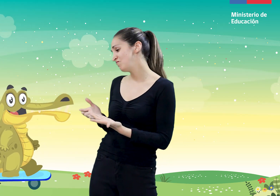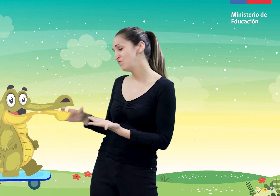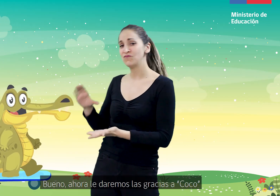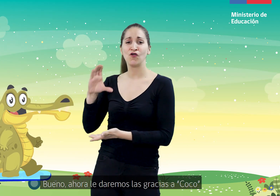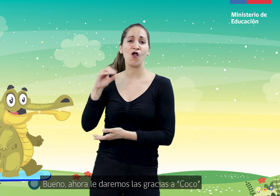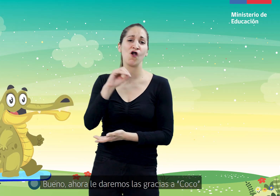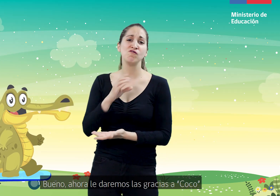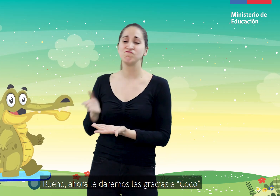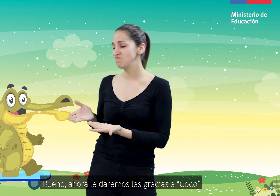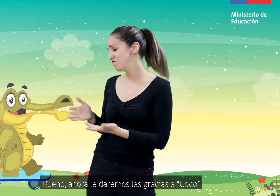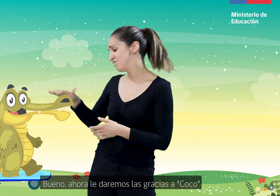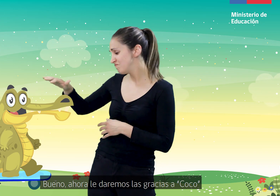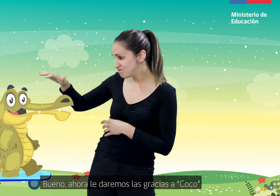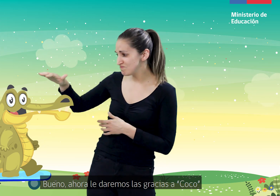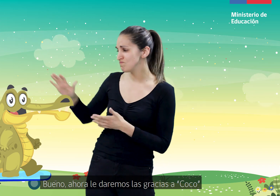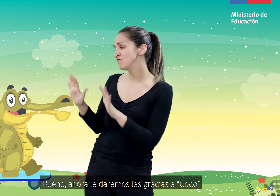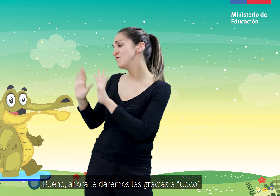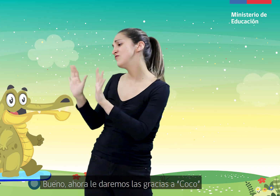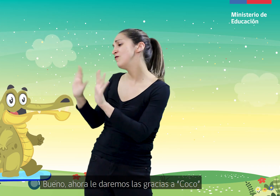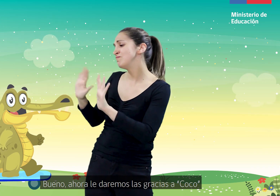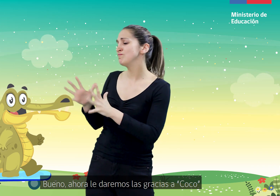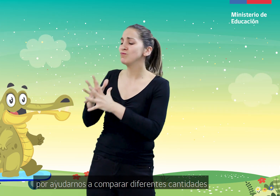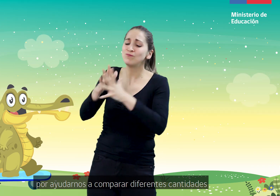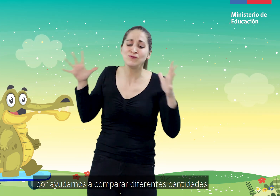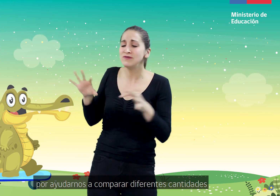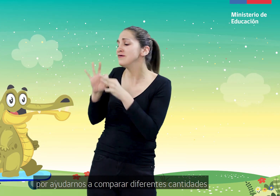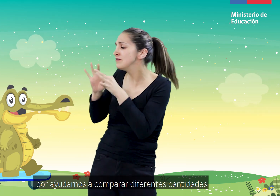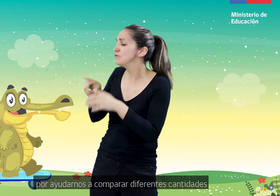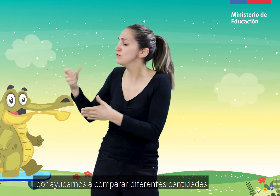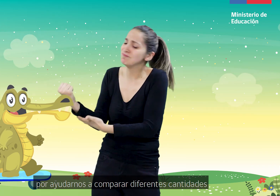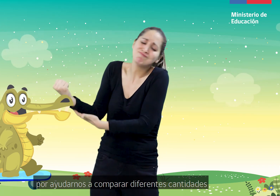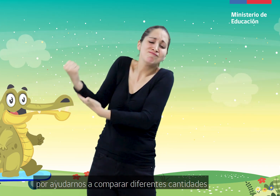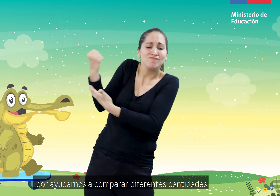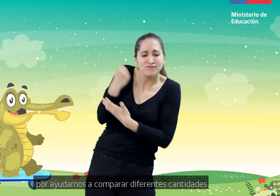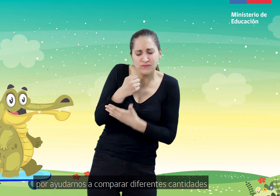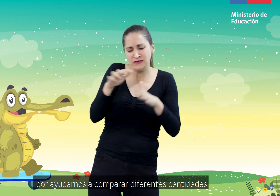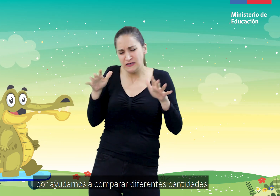Bueno, ahora le daremos las gracias a Coco por ayudarnos a comparar diferentes cantidades.